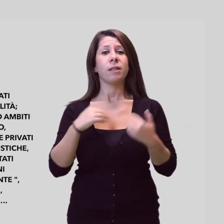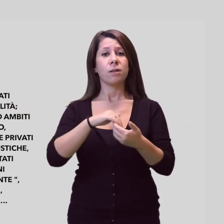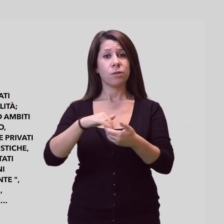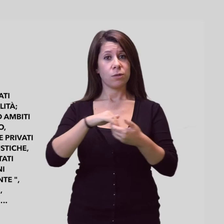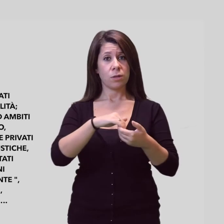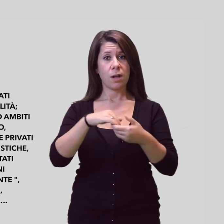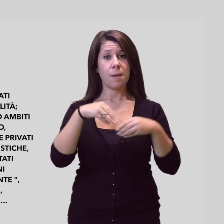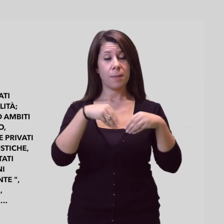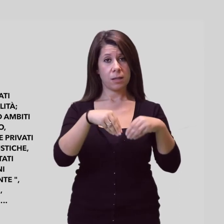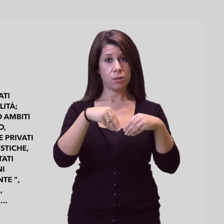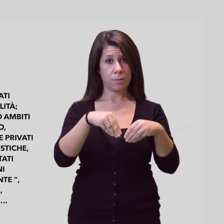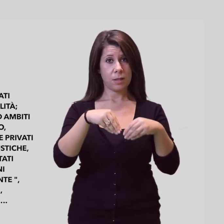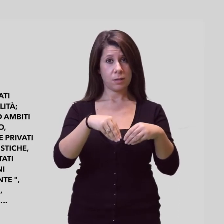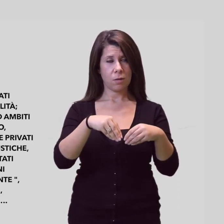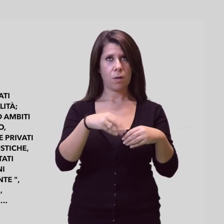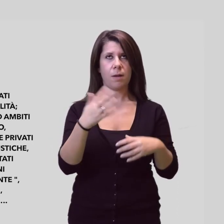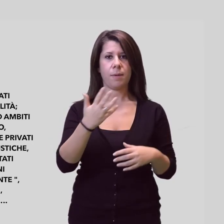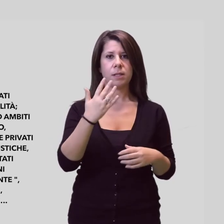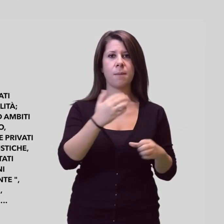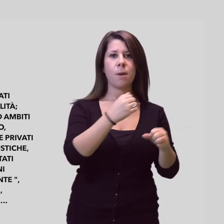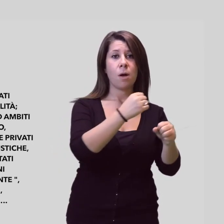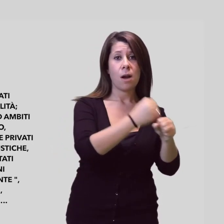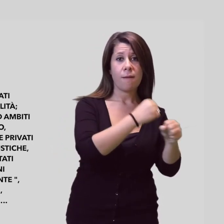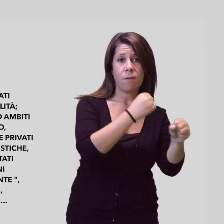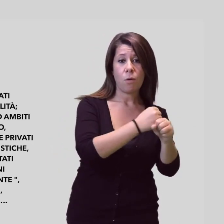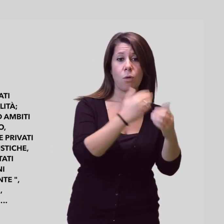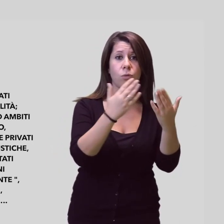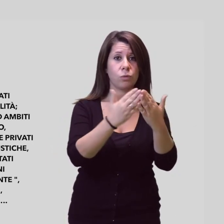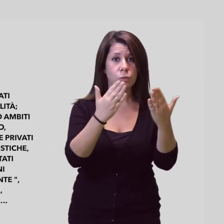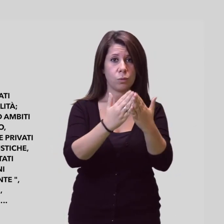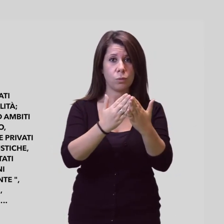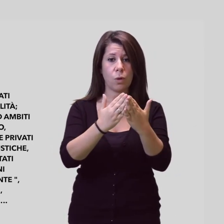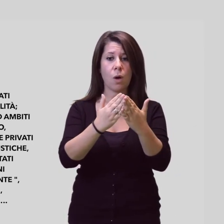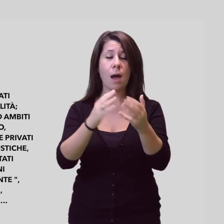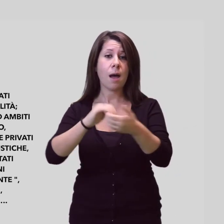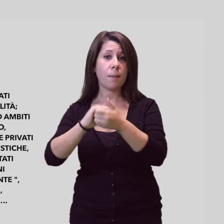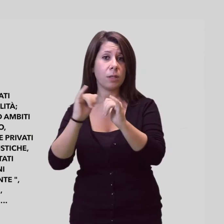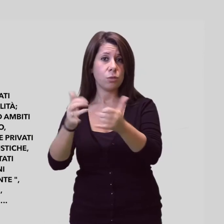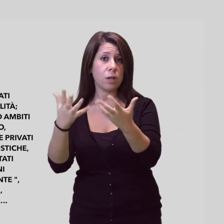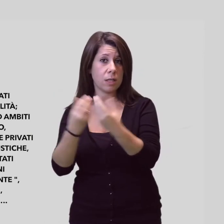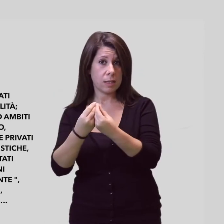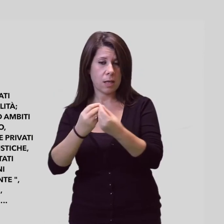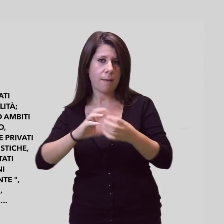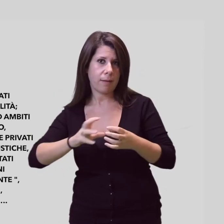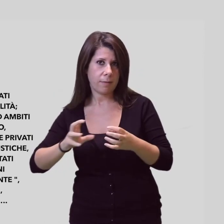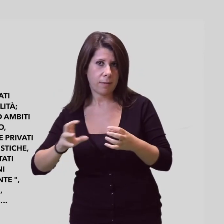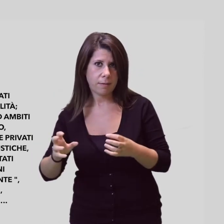Essere esclusi dalla partecipazione ad ambiti della vita sociale Quali il lavoro, lo studio,